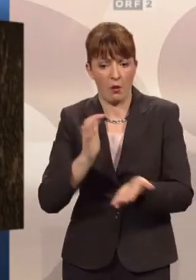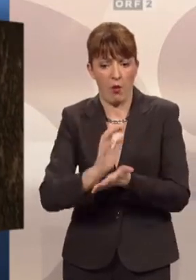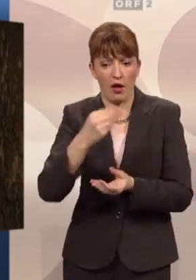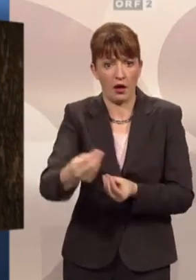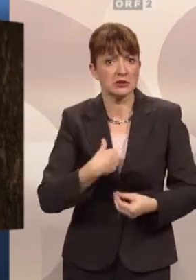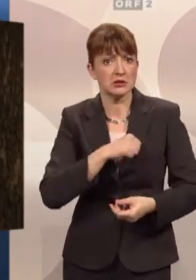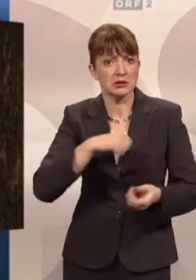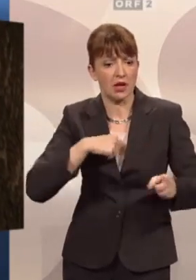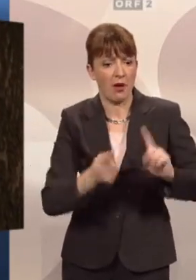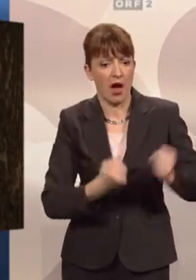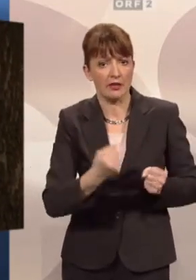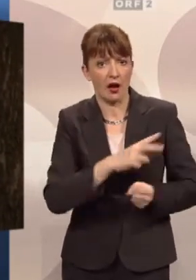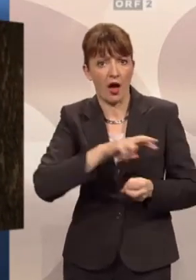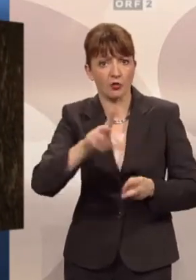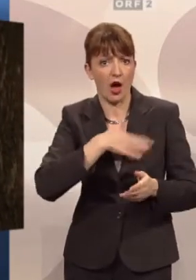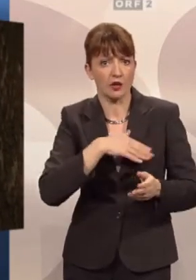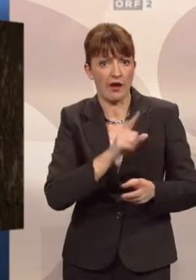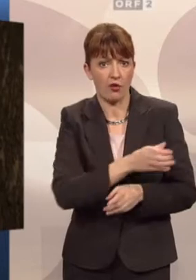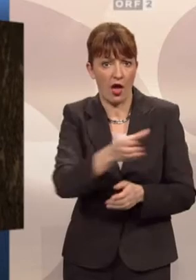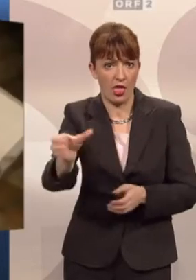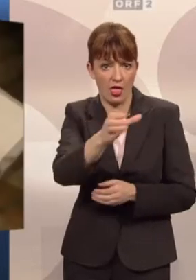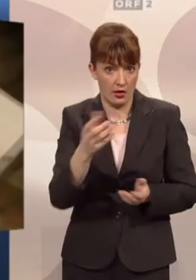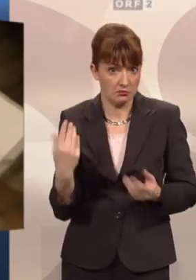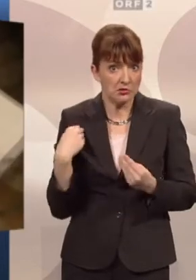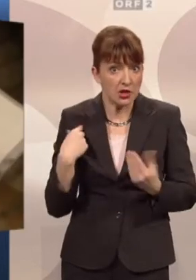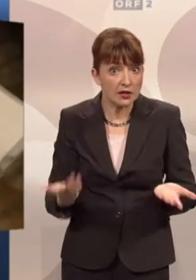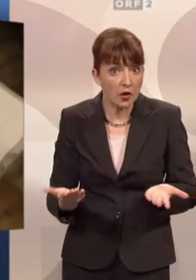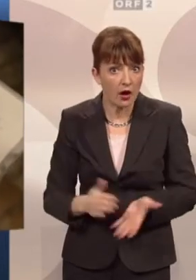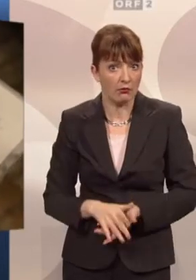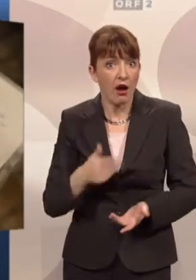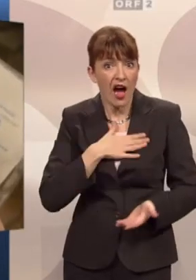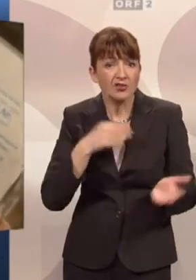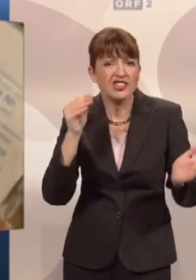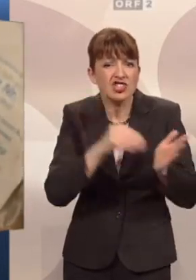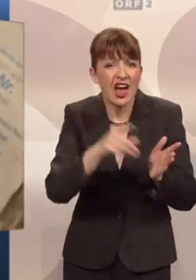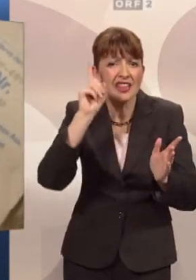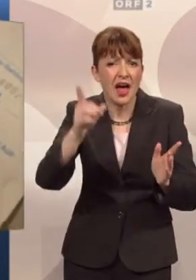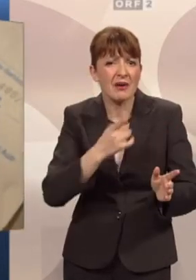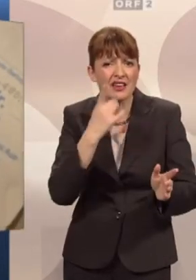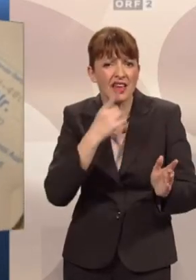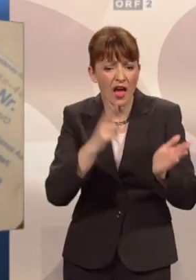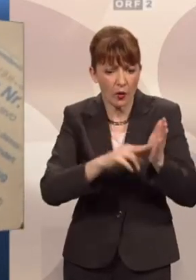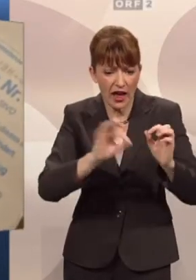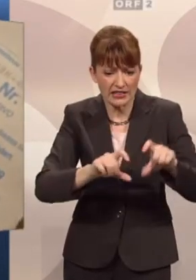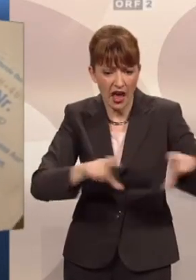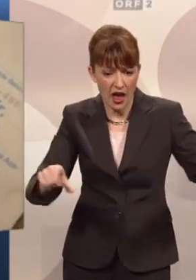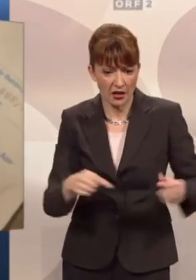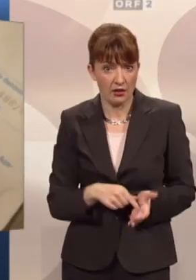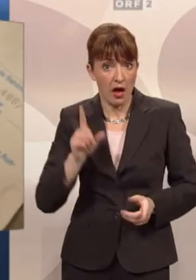selber mit einem anderen Auto und dem Ausweis woanders hinstellen. Dass am Ausweis deutlich das Kennzeichen draufsteht, weiß man dort anscheinend